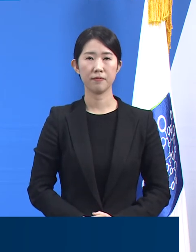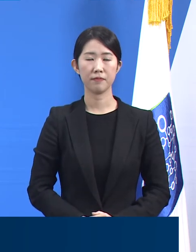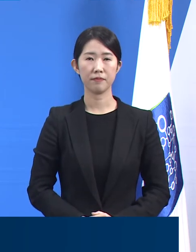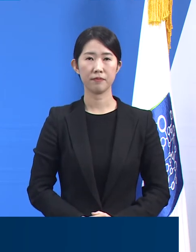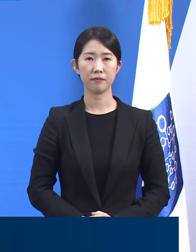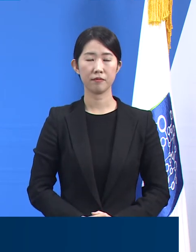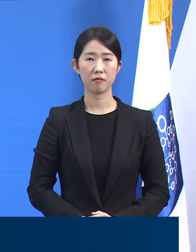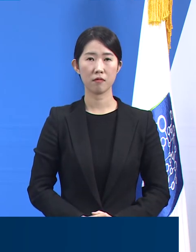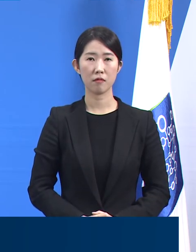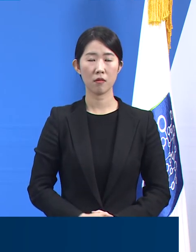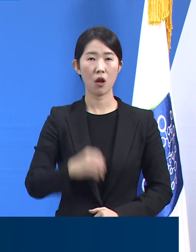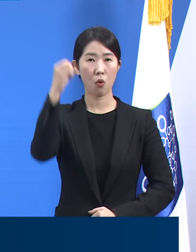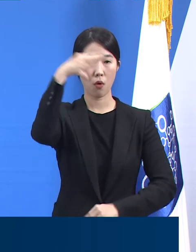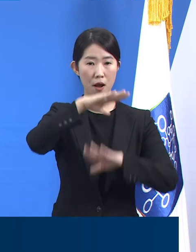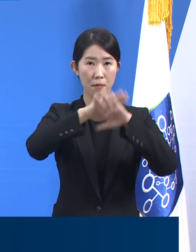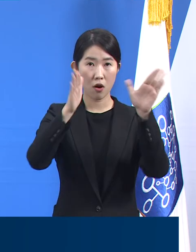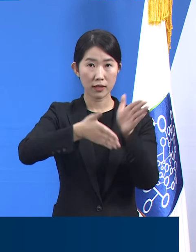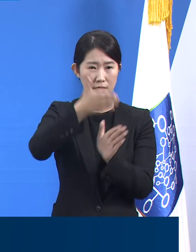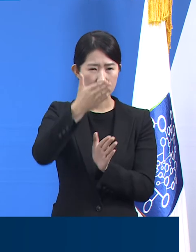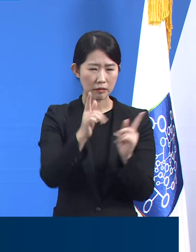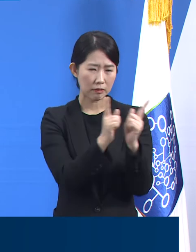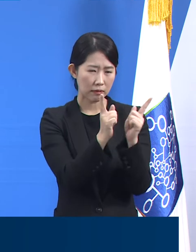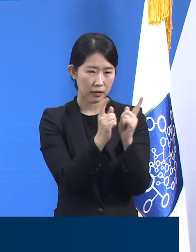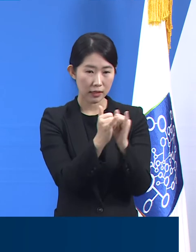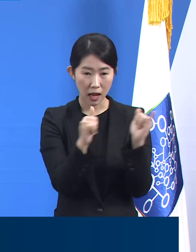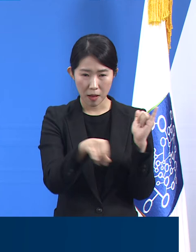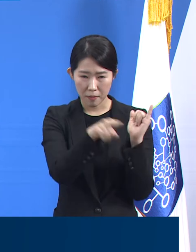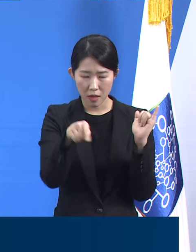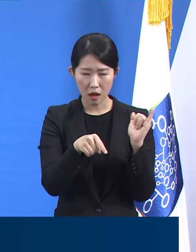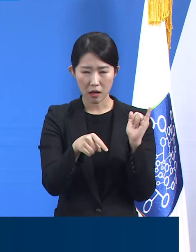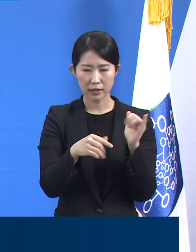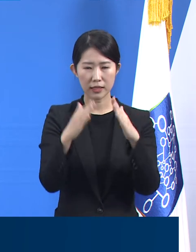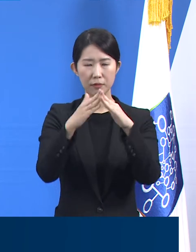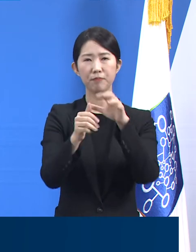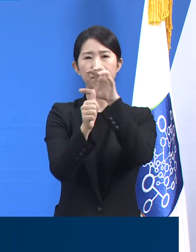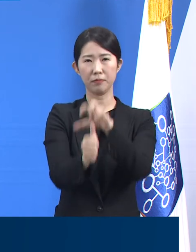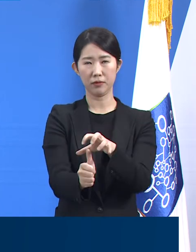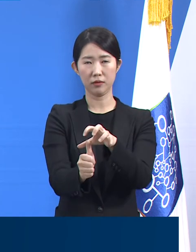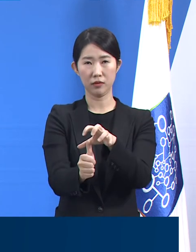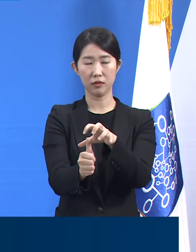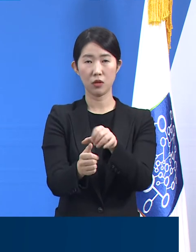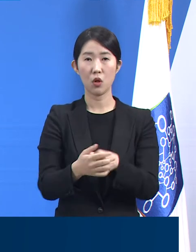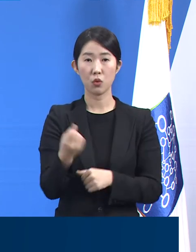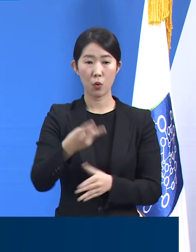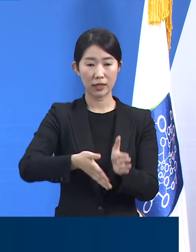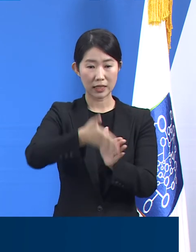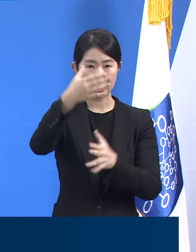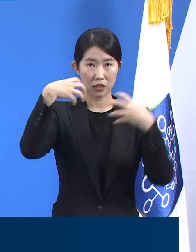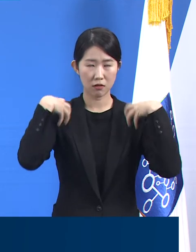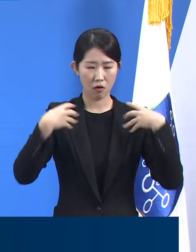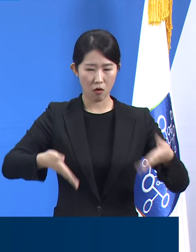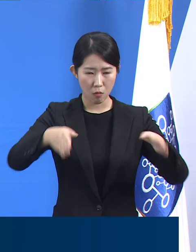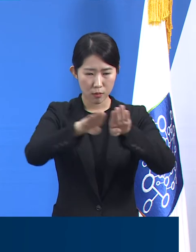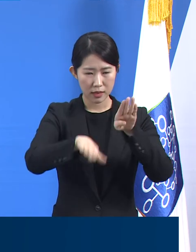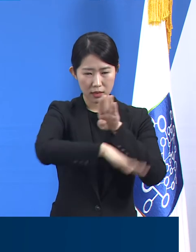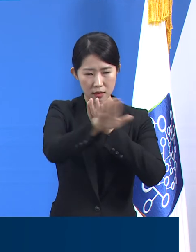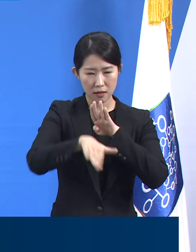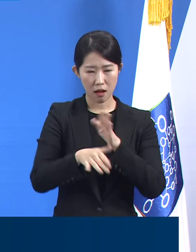시는 밀접 접촉자들에 대하여 자가격리 조치를 시행하였고 시청 건물 전체를 소독하였습니다.